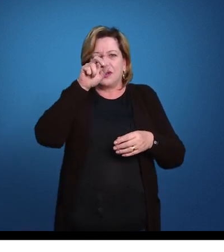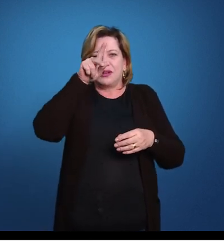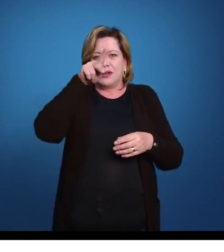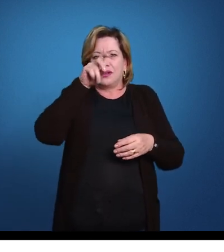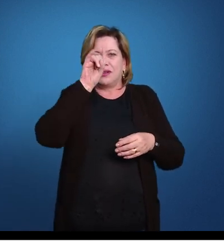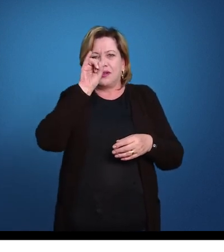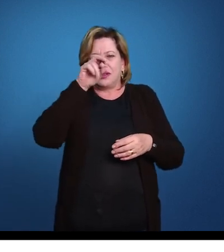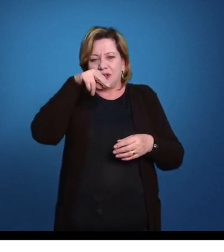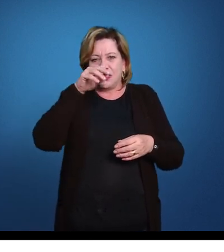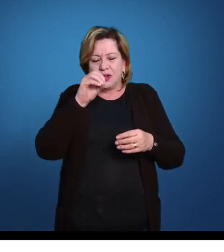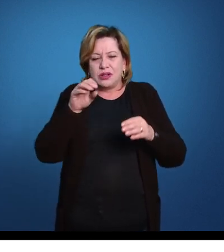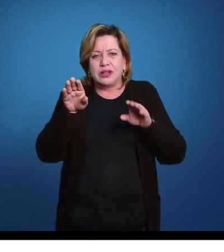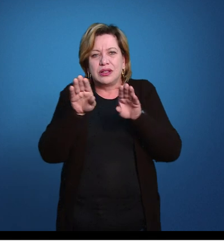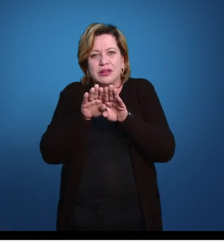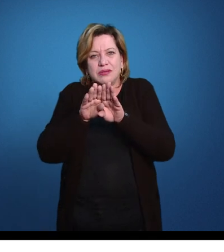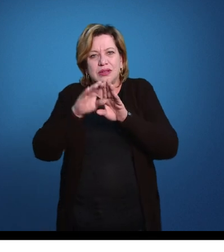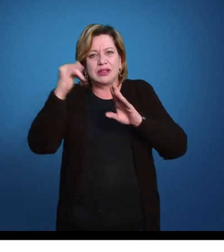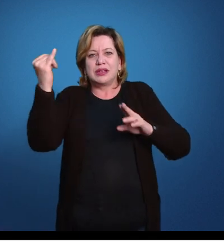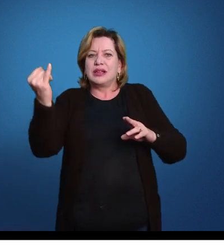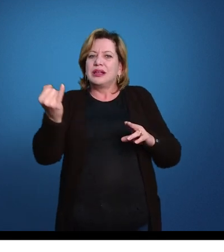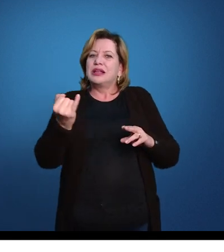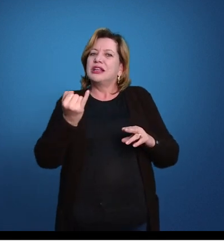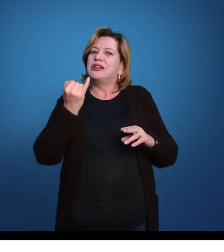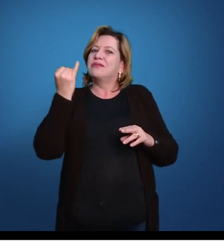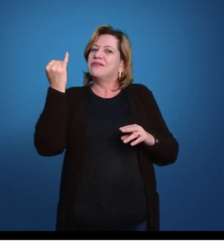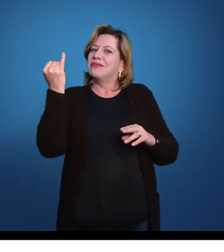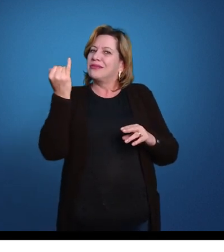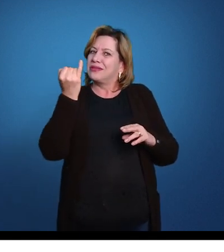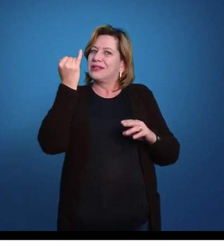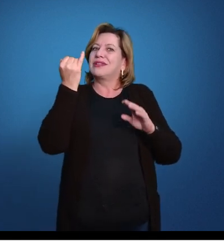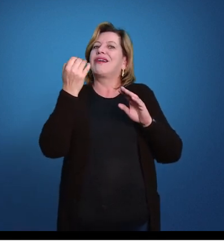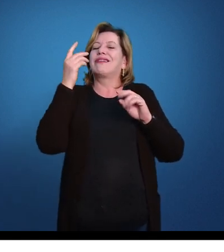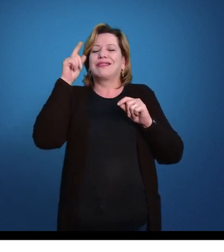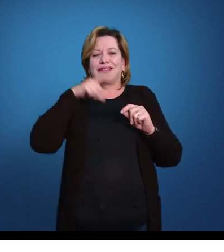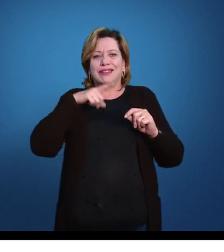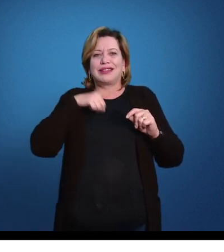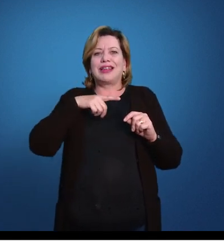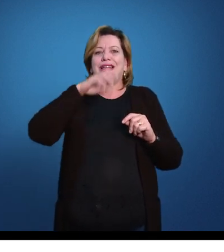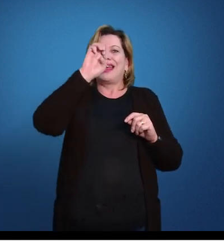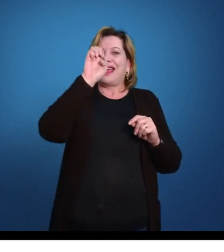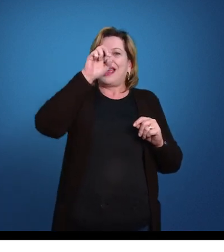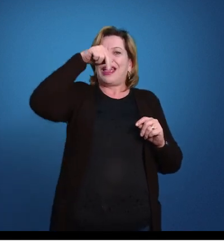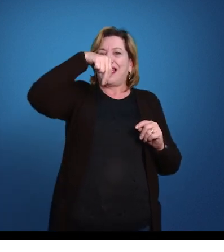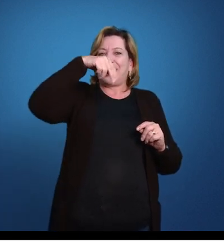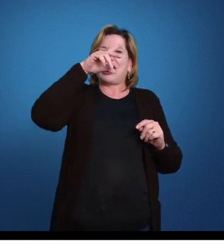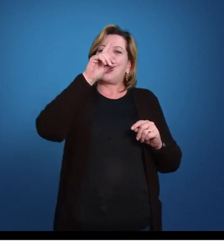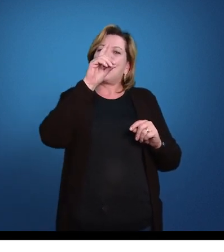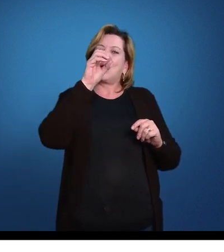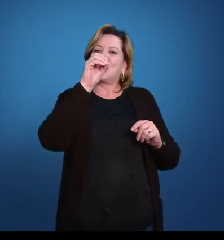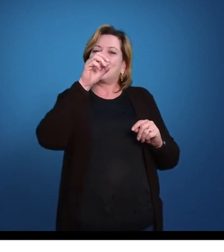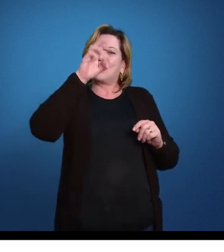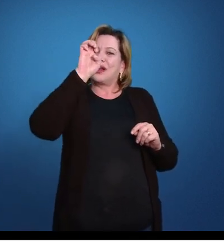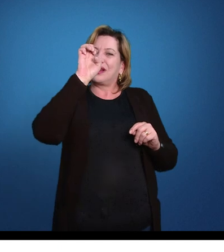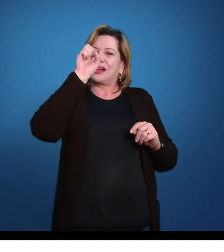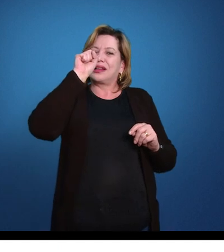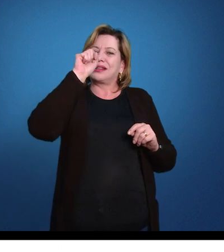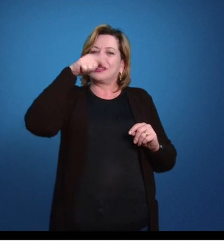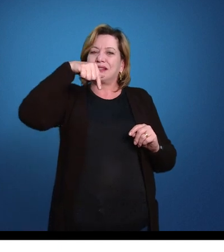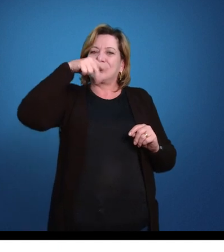importante dos equinodermos que é a presença de um endoesqueleto calcário, né, então isso eles compartilham com nós vertebrados, né,